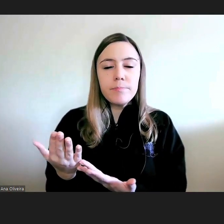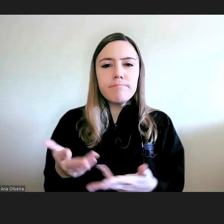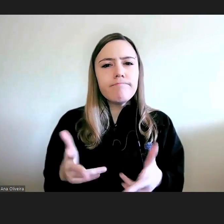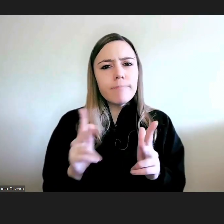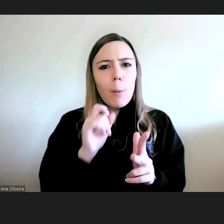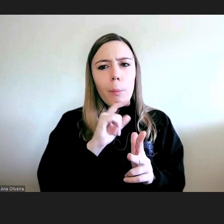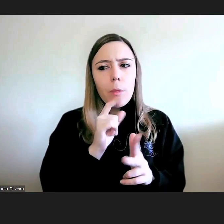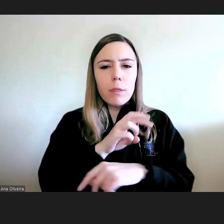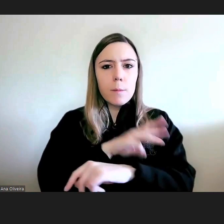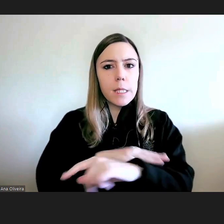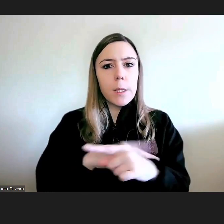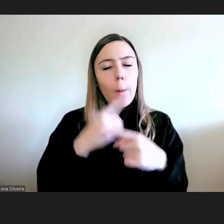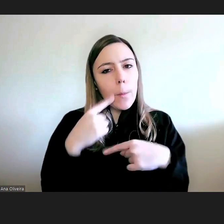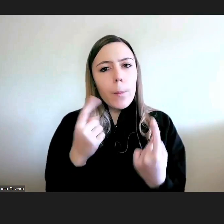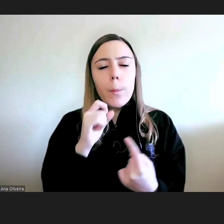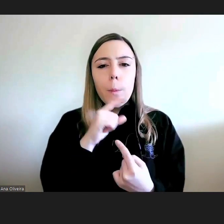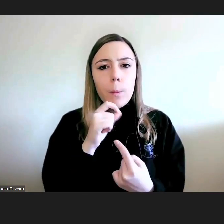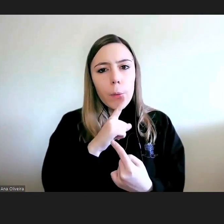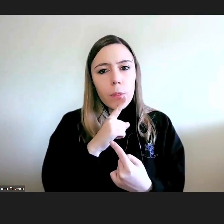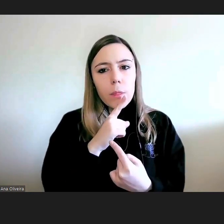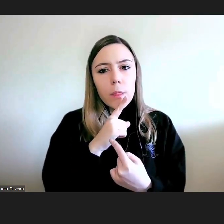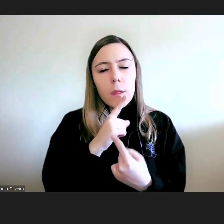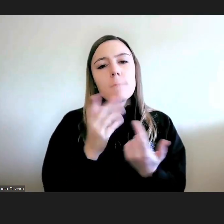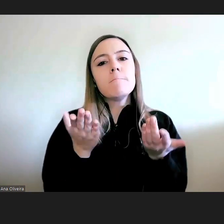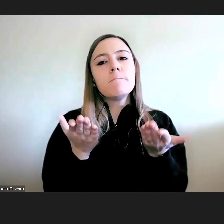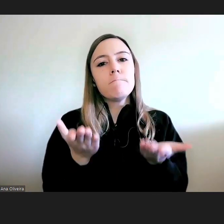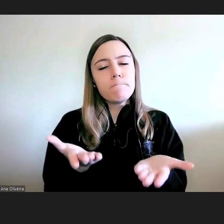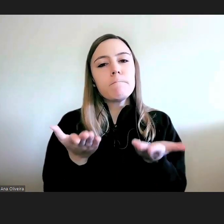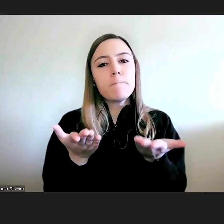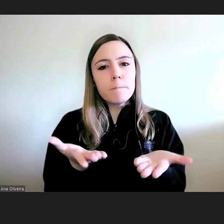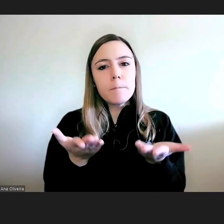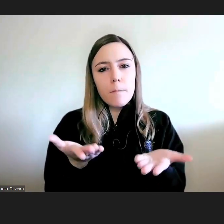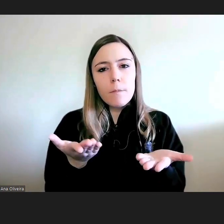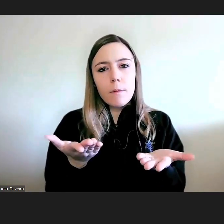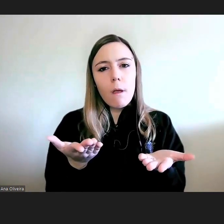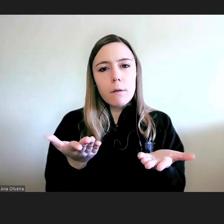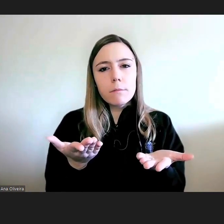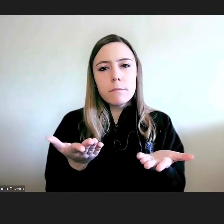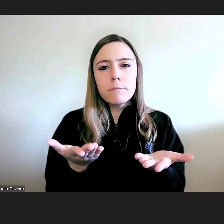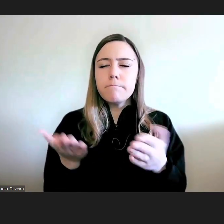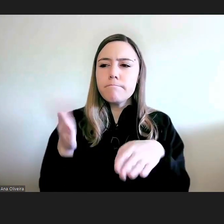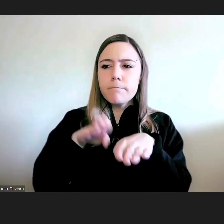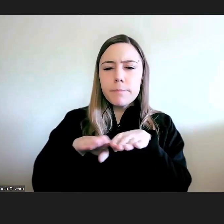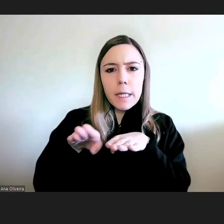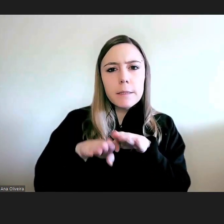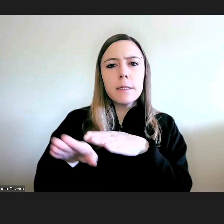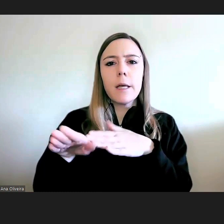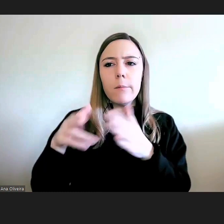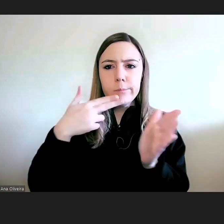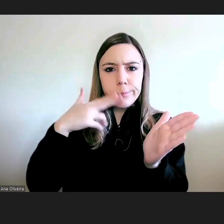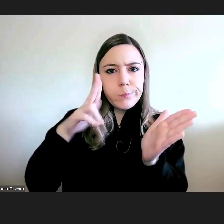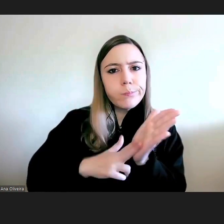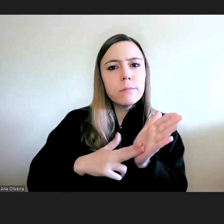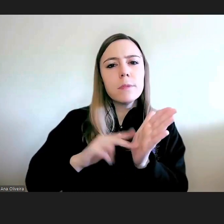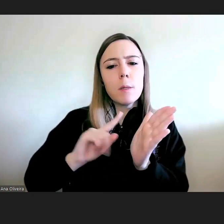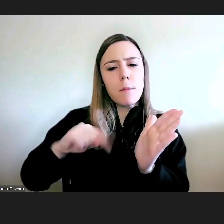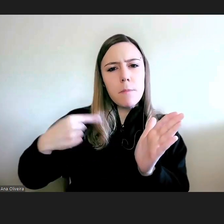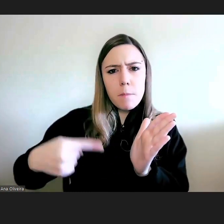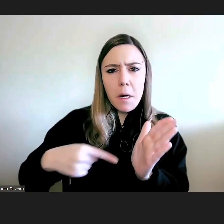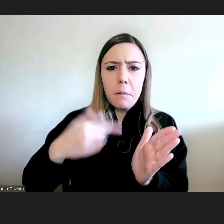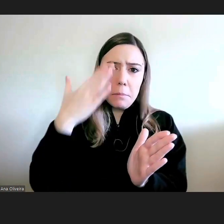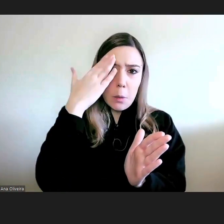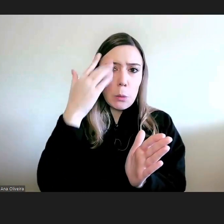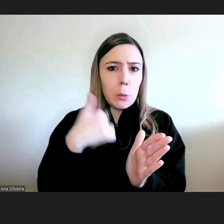da administração pública, contribuir de forma muito prática, real e diária, eu diria, para a garantia do acesso